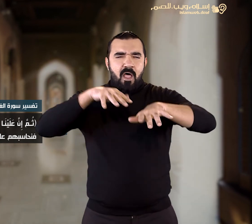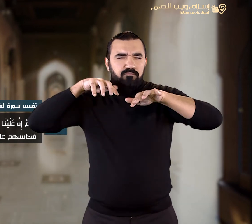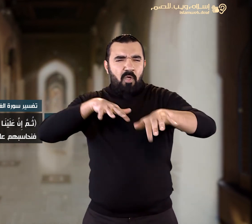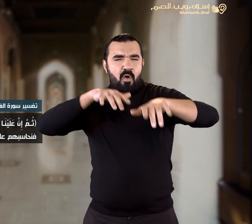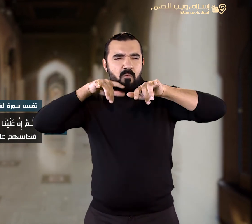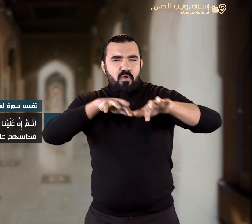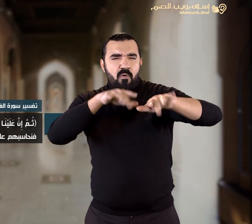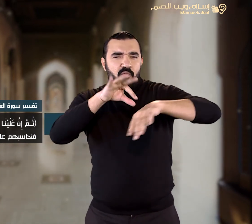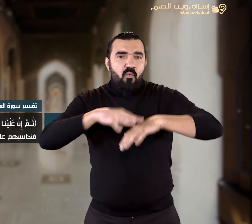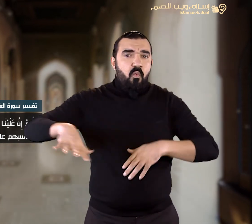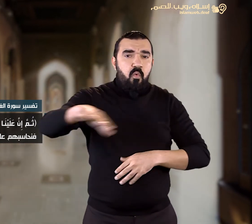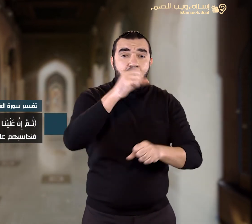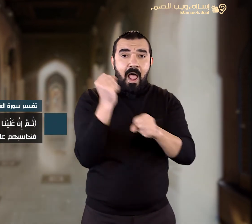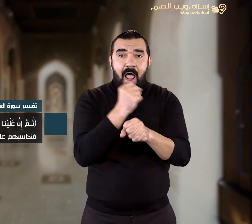على أعمالهم